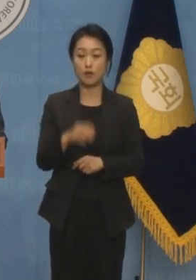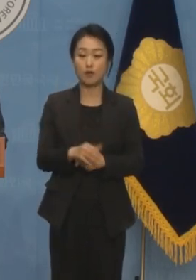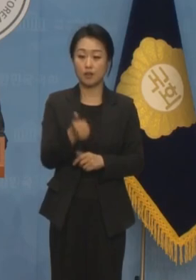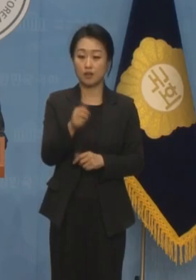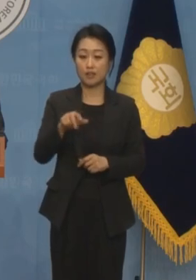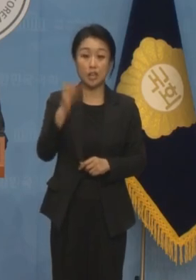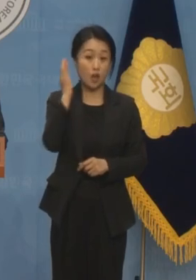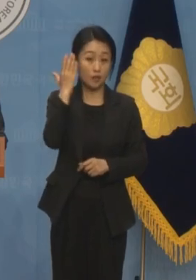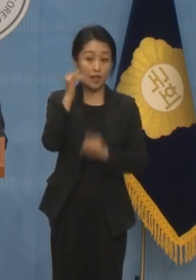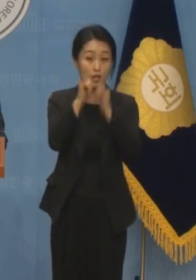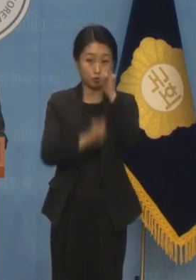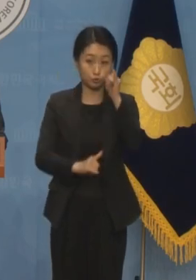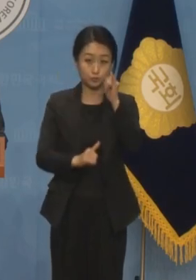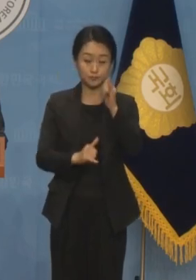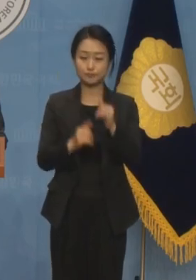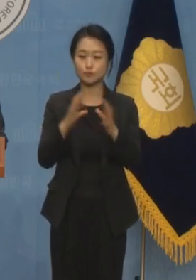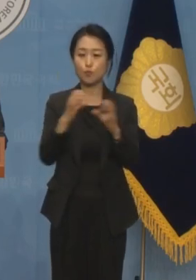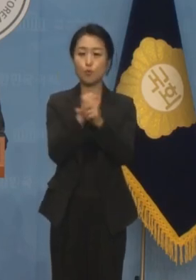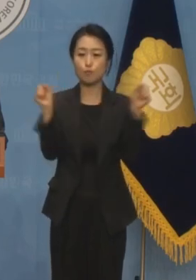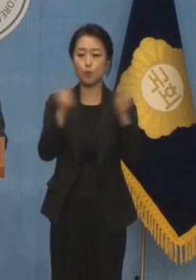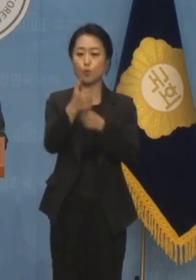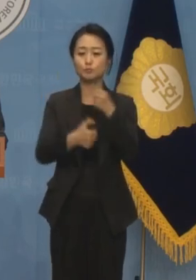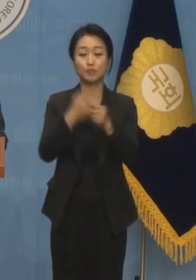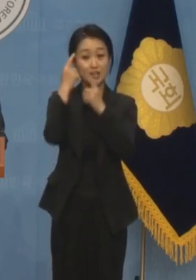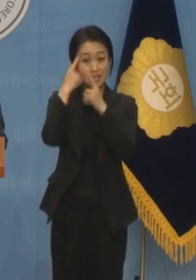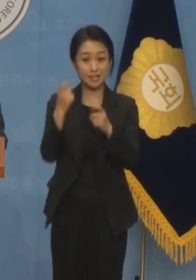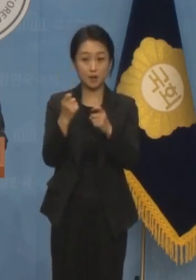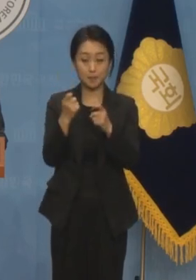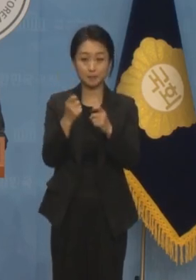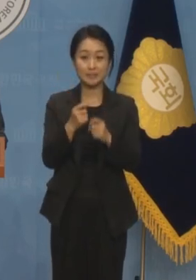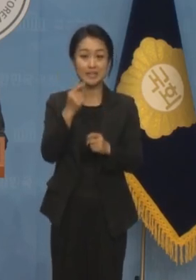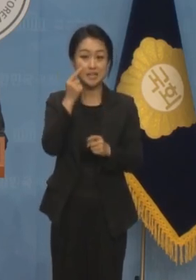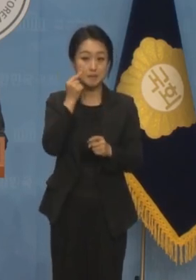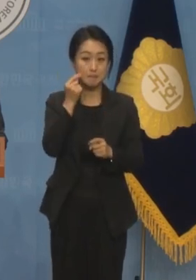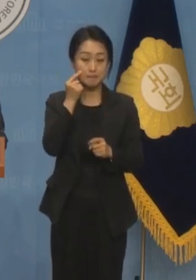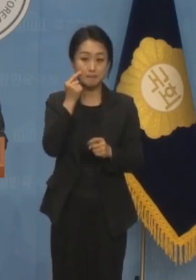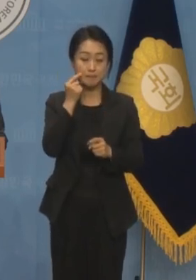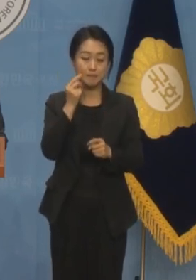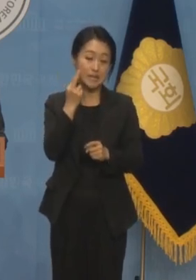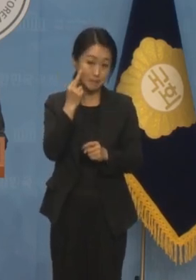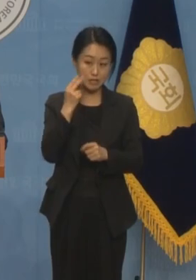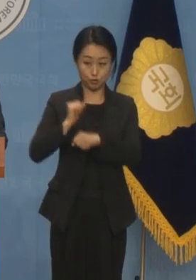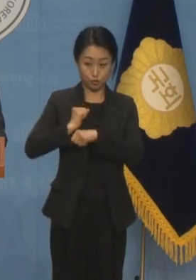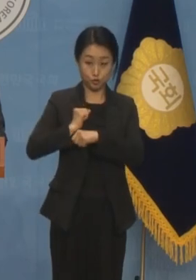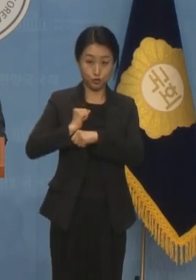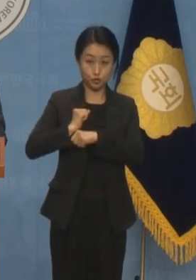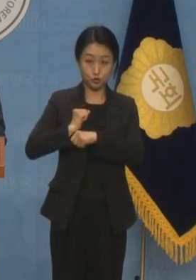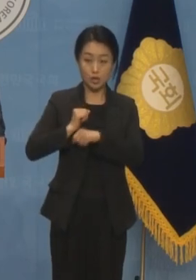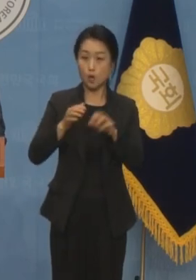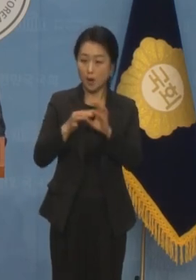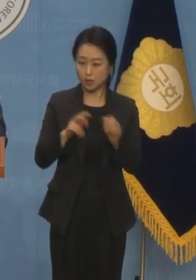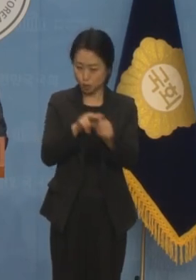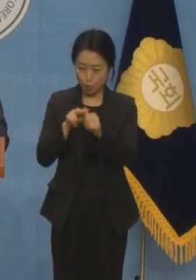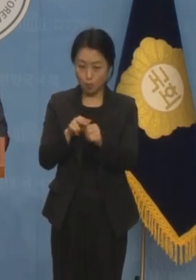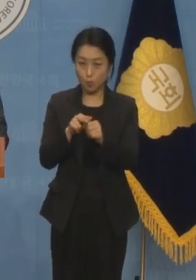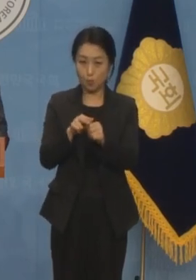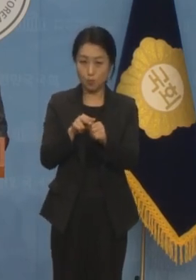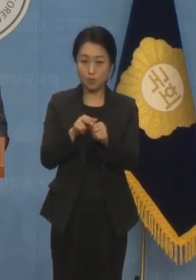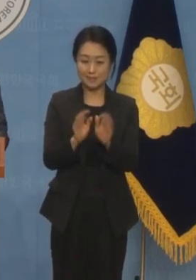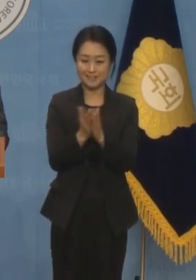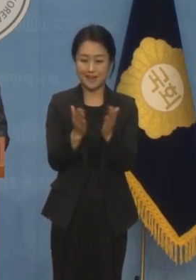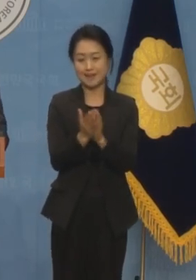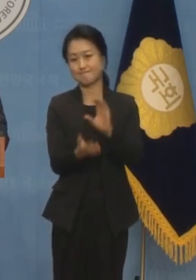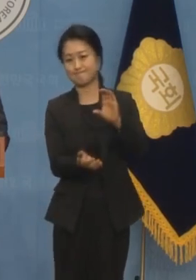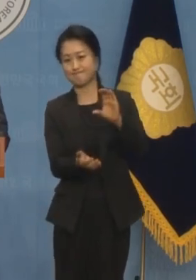광복 50주년을 맞이해 펴낸 미군 방첩대 CIC의 정보보고서가 담긴 현대사 자료총서